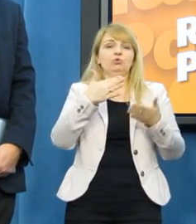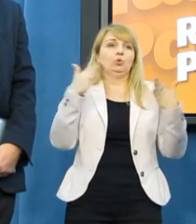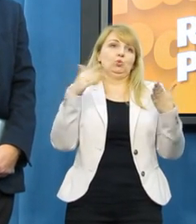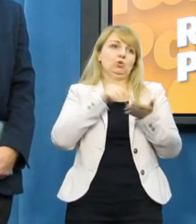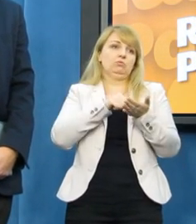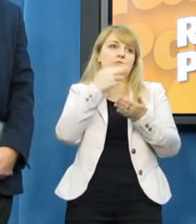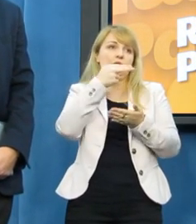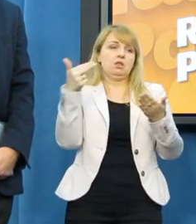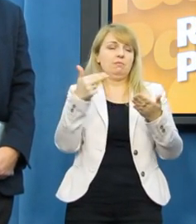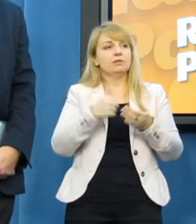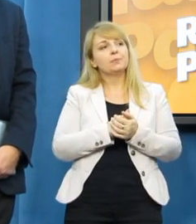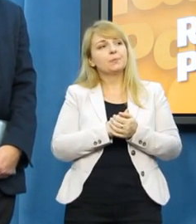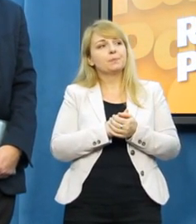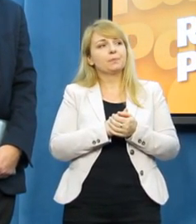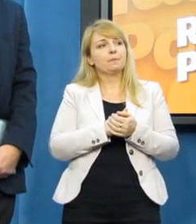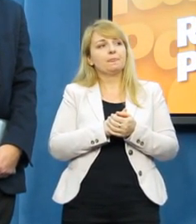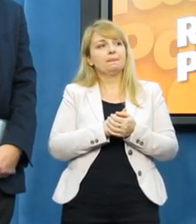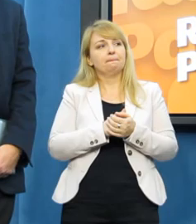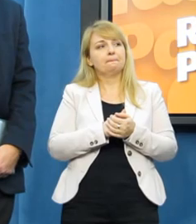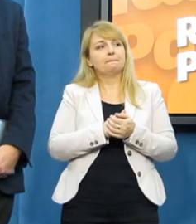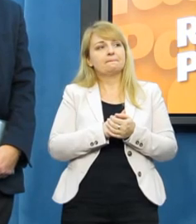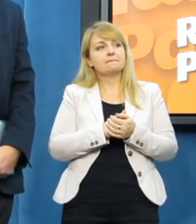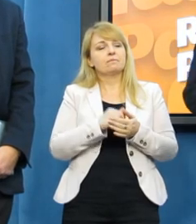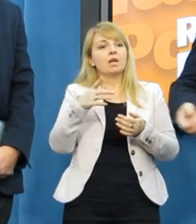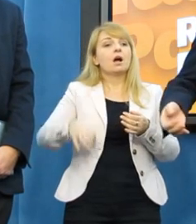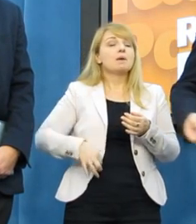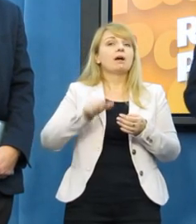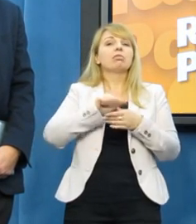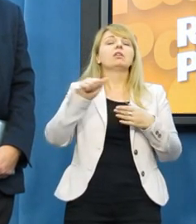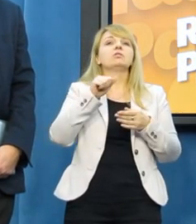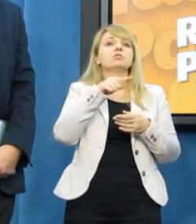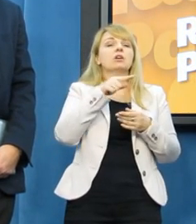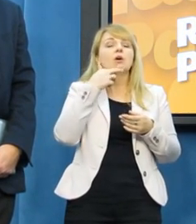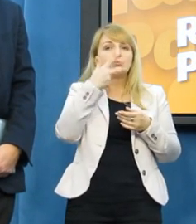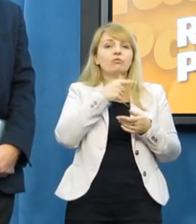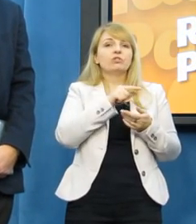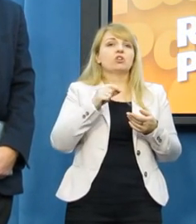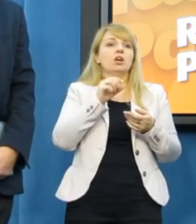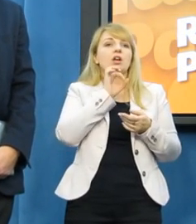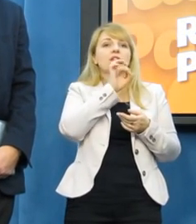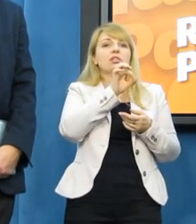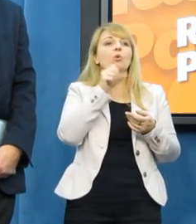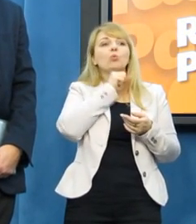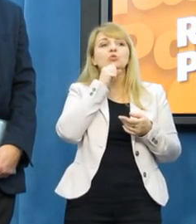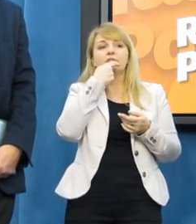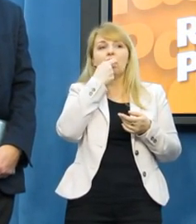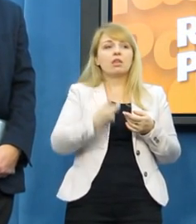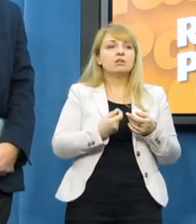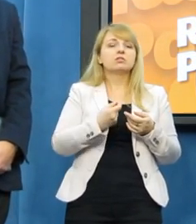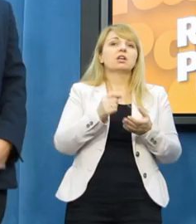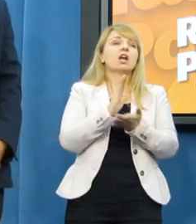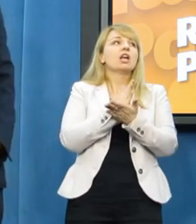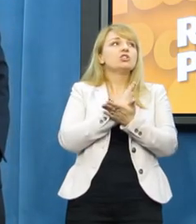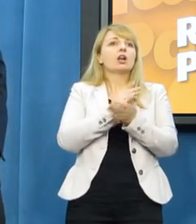A wie pan, że to pan jest wymieniany jako jeden z tych ludzi, którzy używają języka mówiąc delikatnie średnio parlamentarnego w